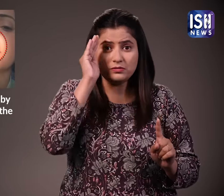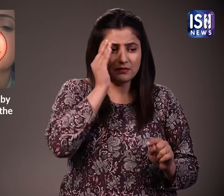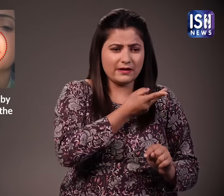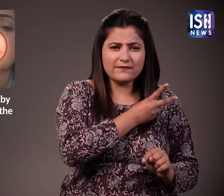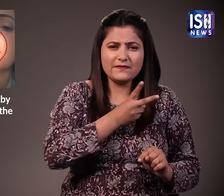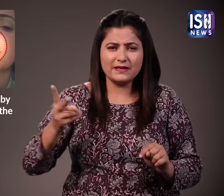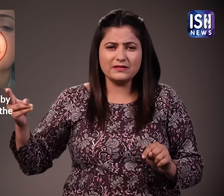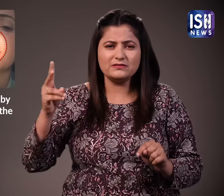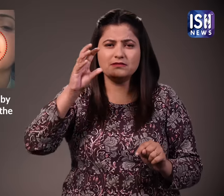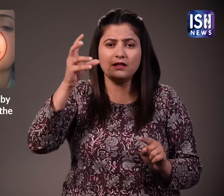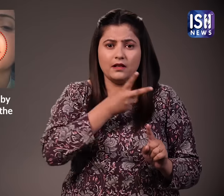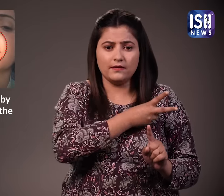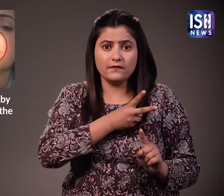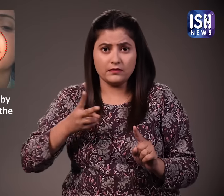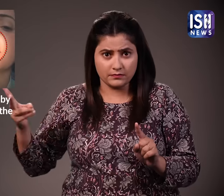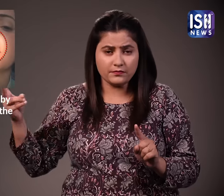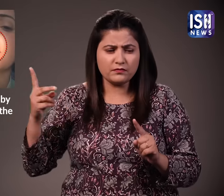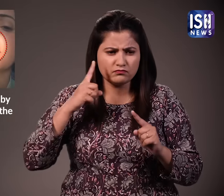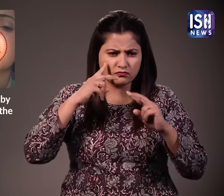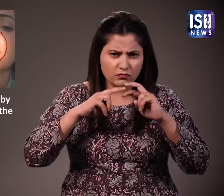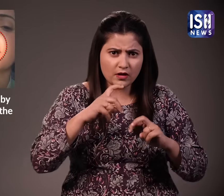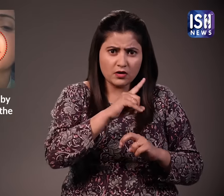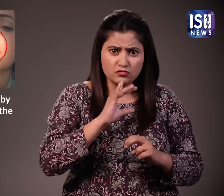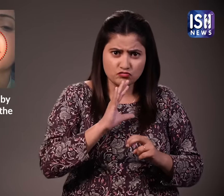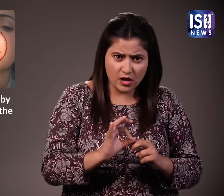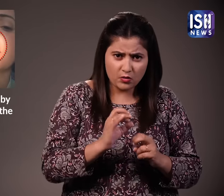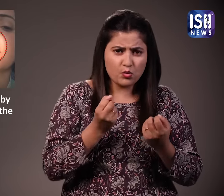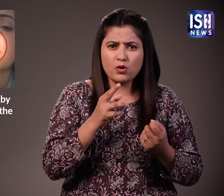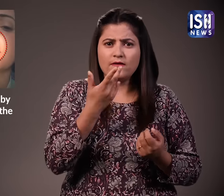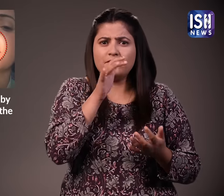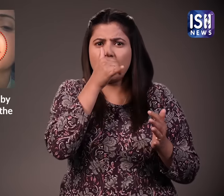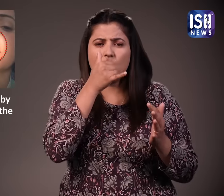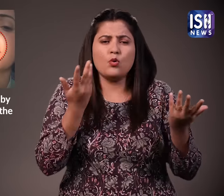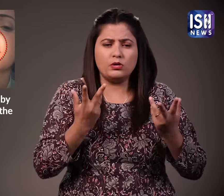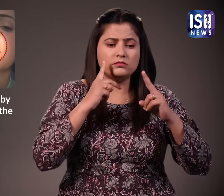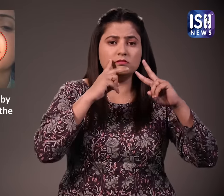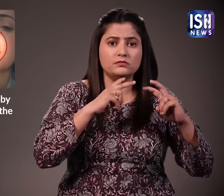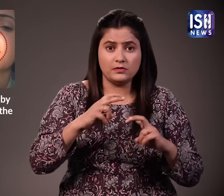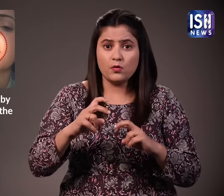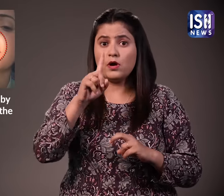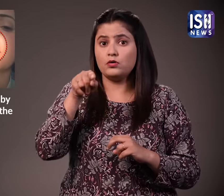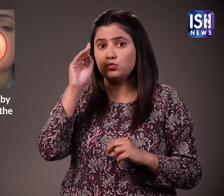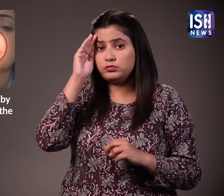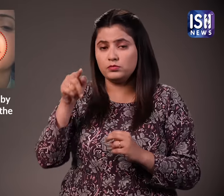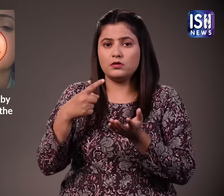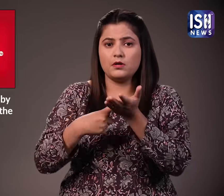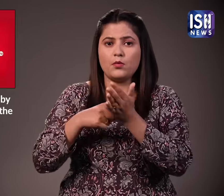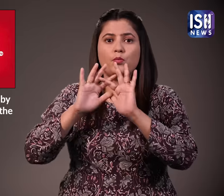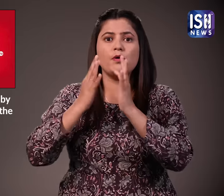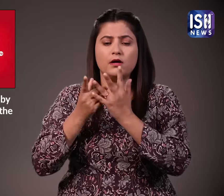यह खबर सच है या नहीं इसका पता लगने के लिए कई समाचार एजन्सियों ने डीप तेस्ट किया समाचार एजन्सी